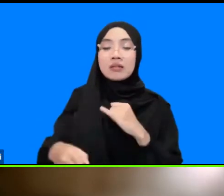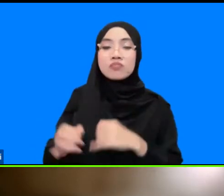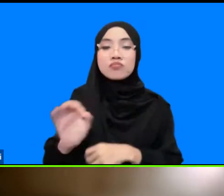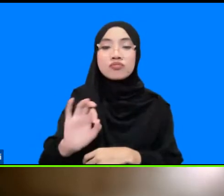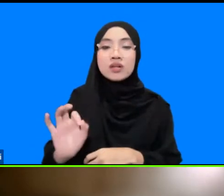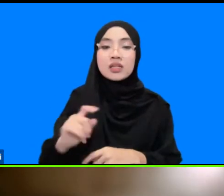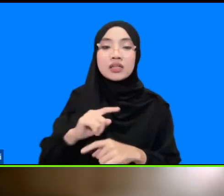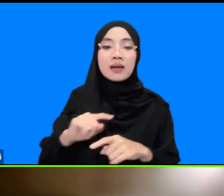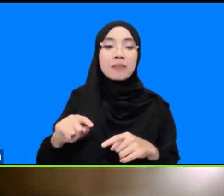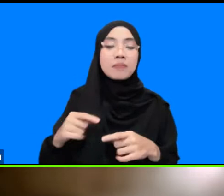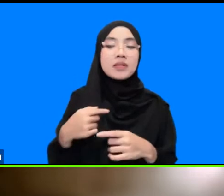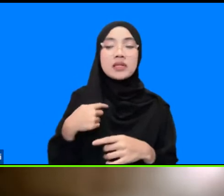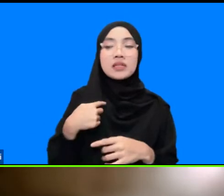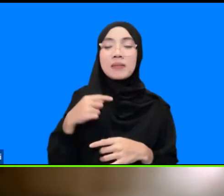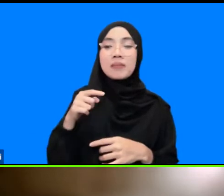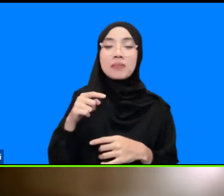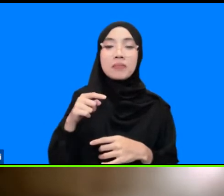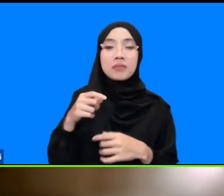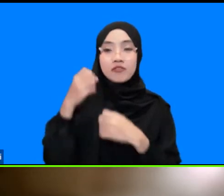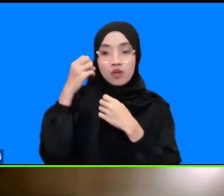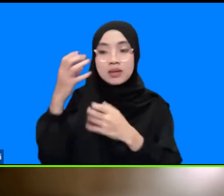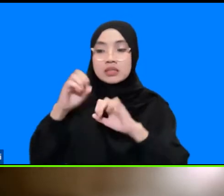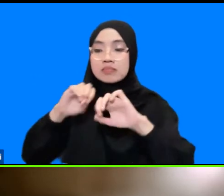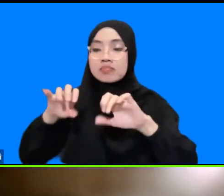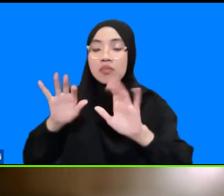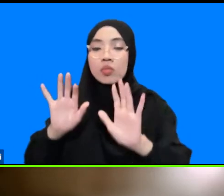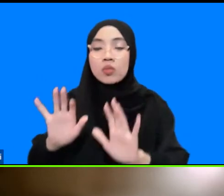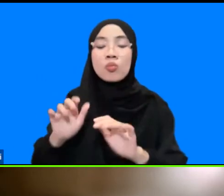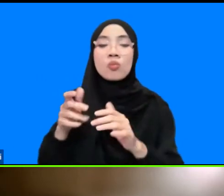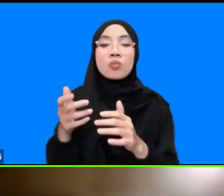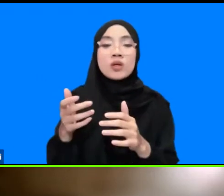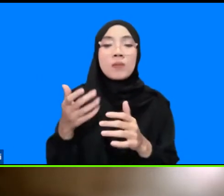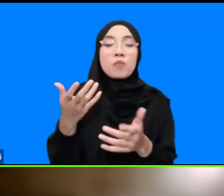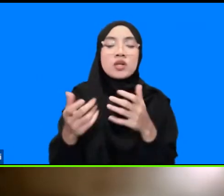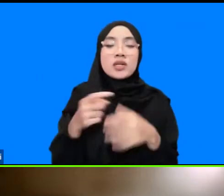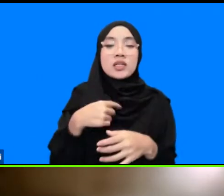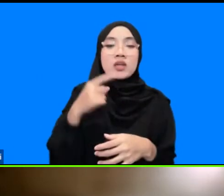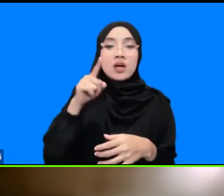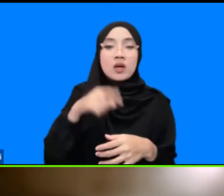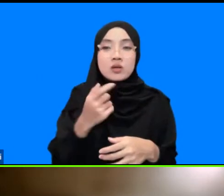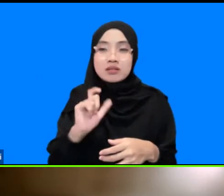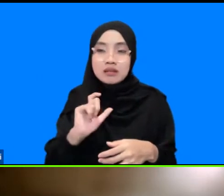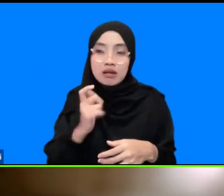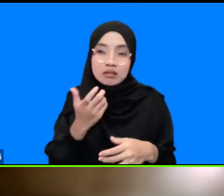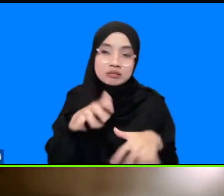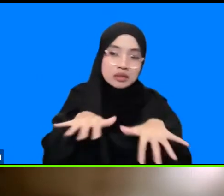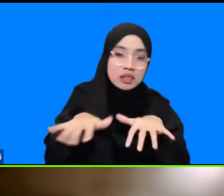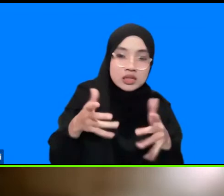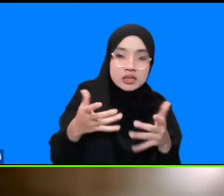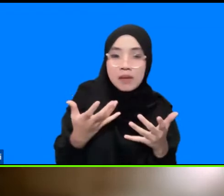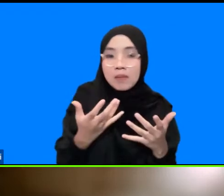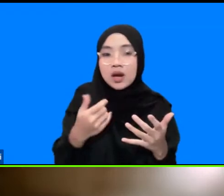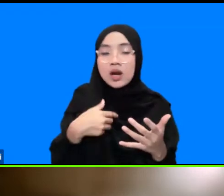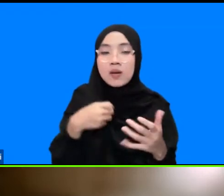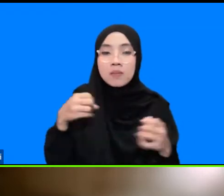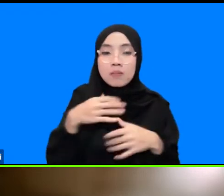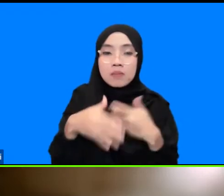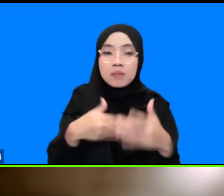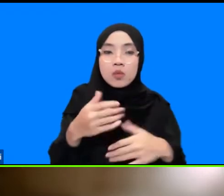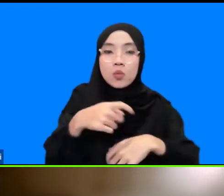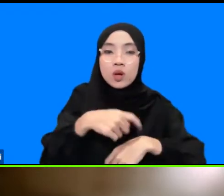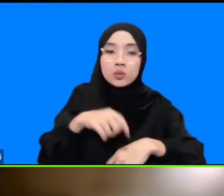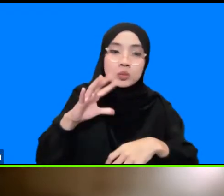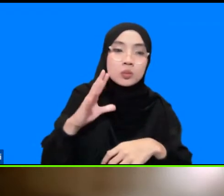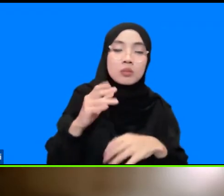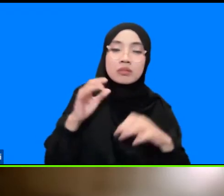walaupun kita harus mensiasati atau mengimplementasikan golden time dari